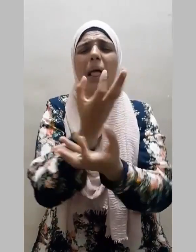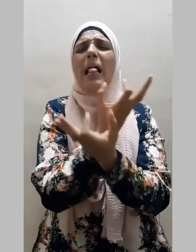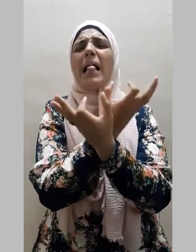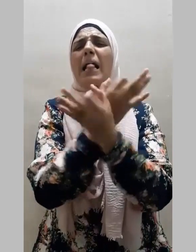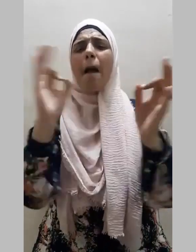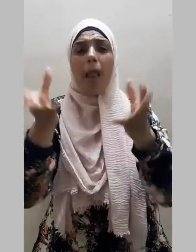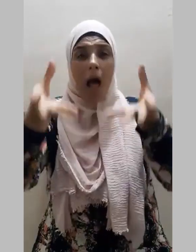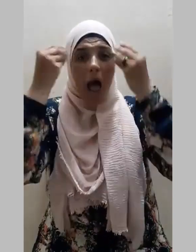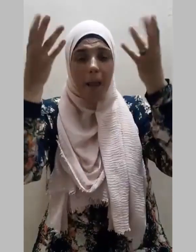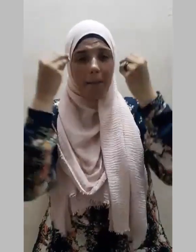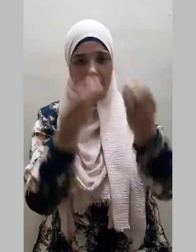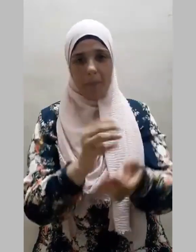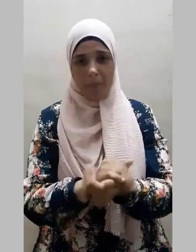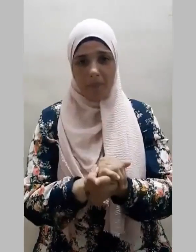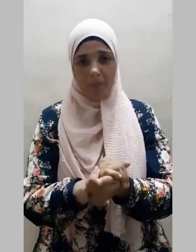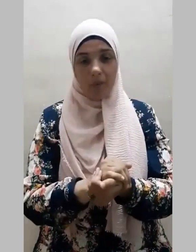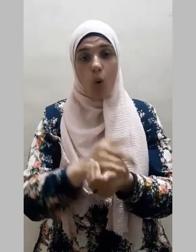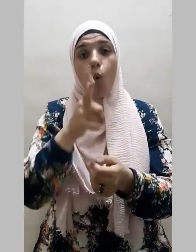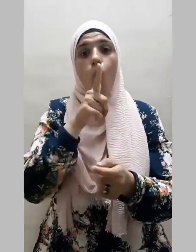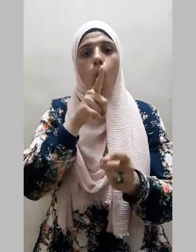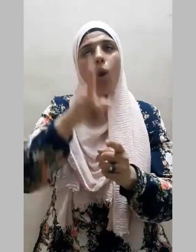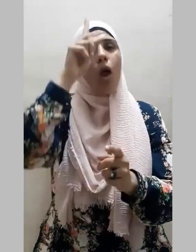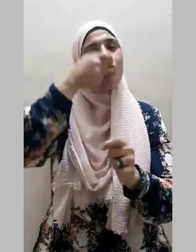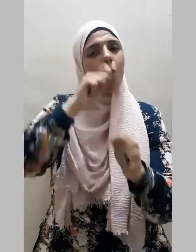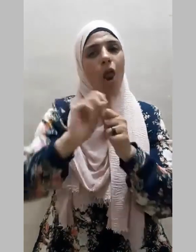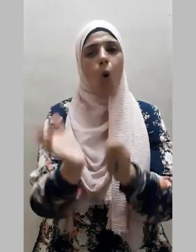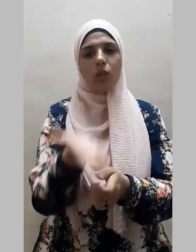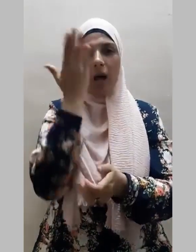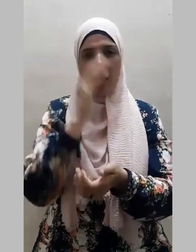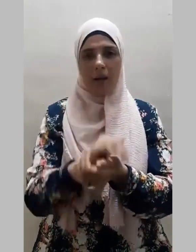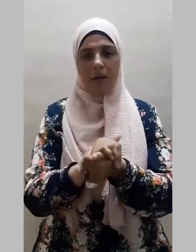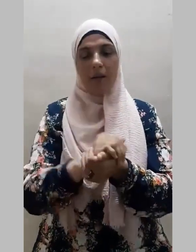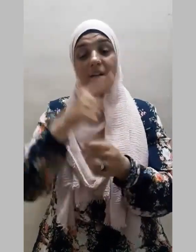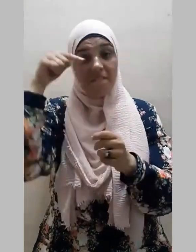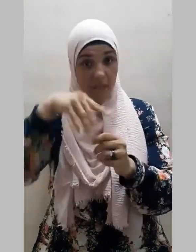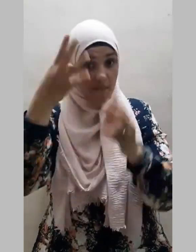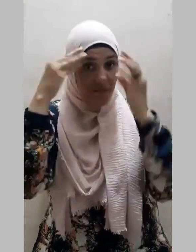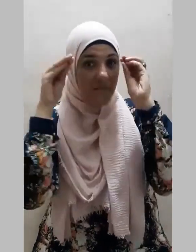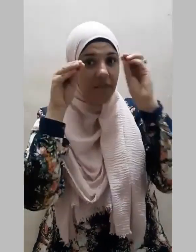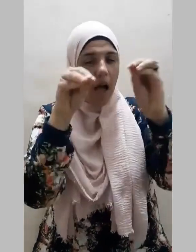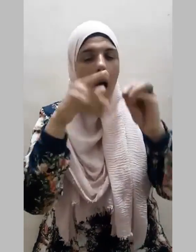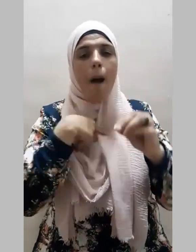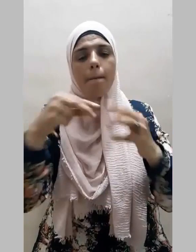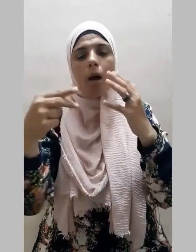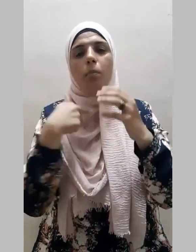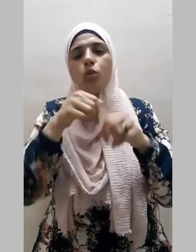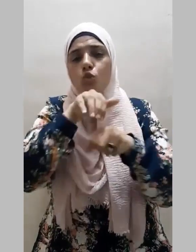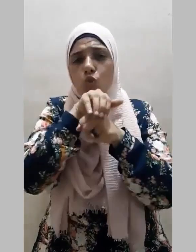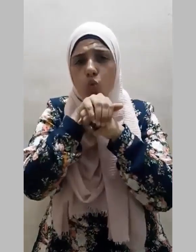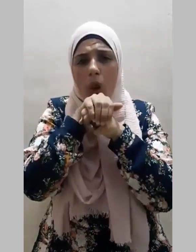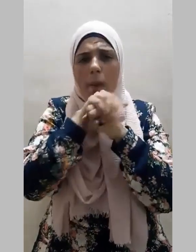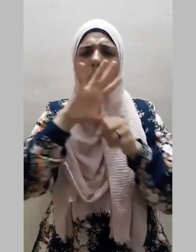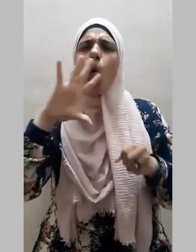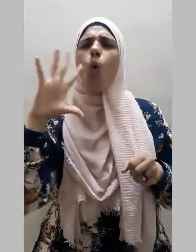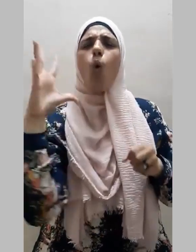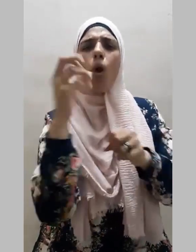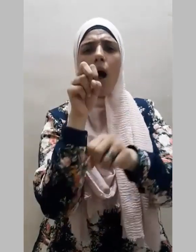علما ويقول سبحانه ففهمناها سليمان وكلا آتينا حكما